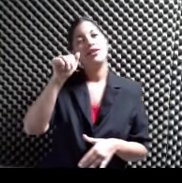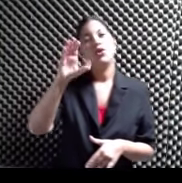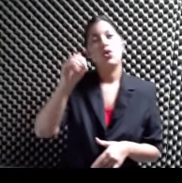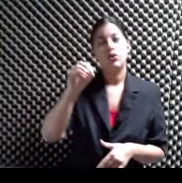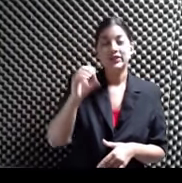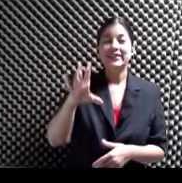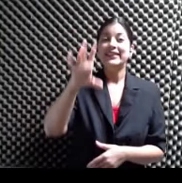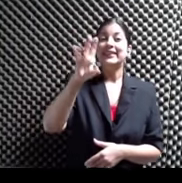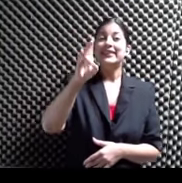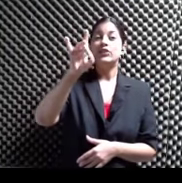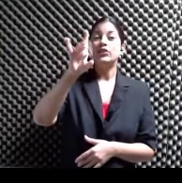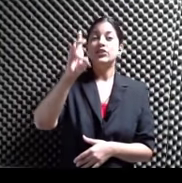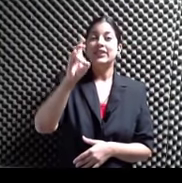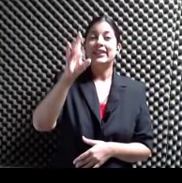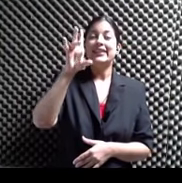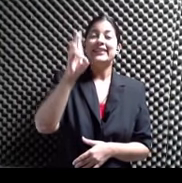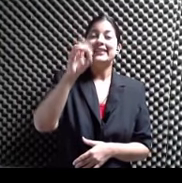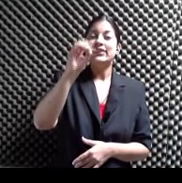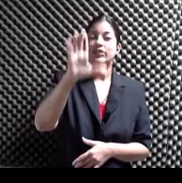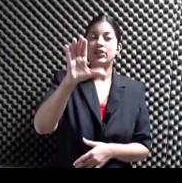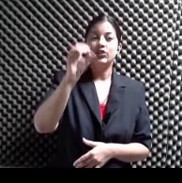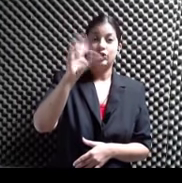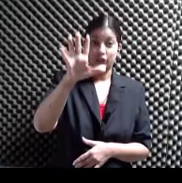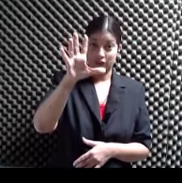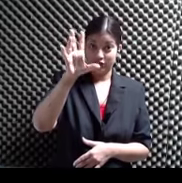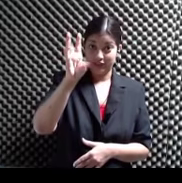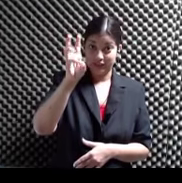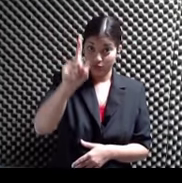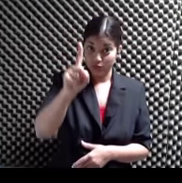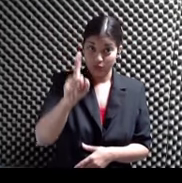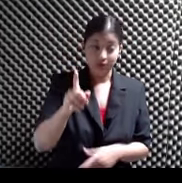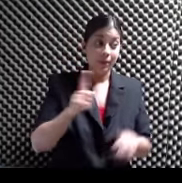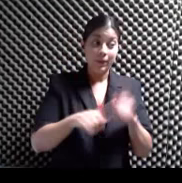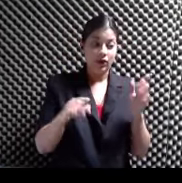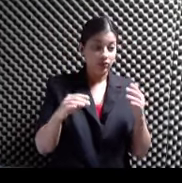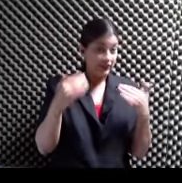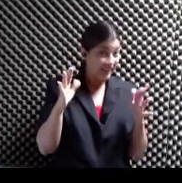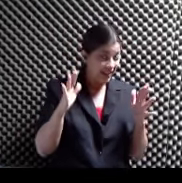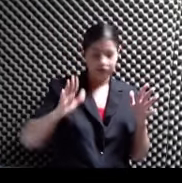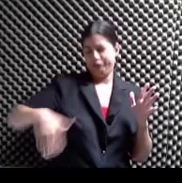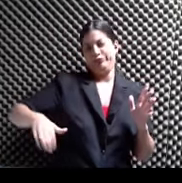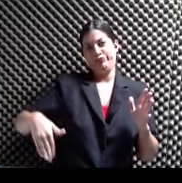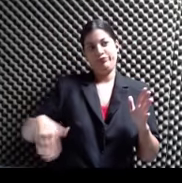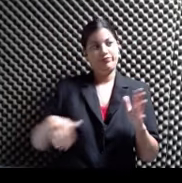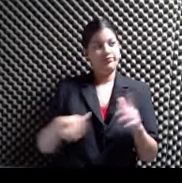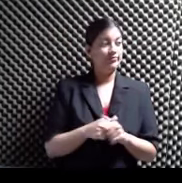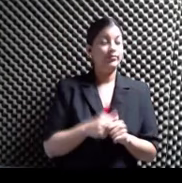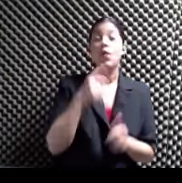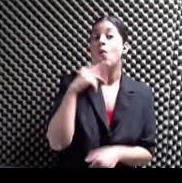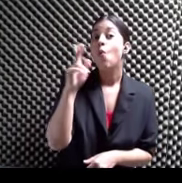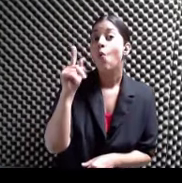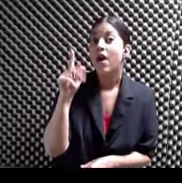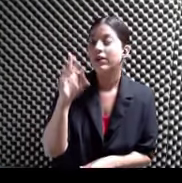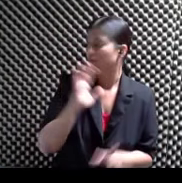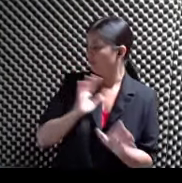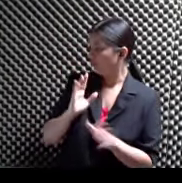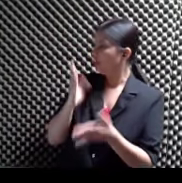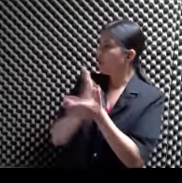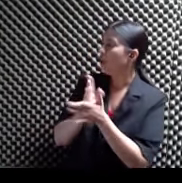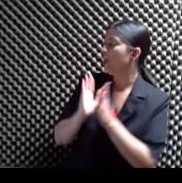-0561 Y esto no se queda aquí Hay más todavía El jueves Danos break Ah, no, no, no Qué break No te voy a dar ningún break Porque el